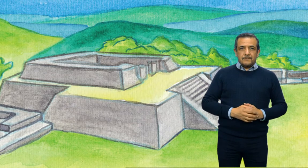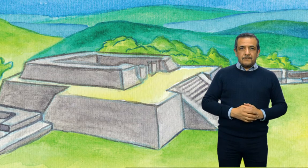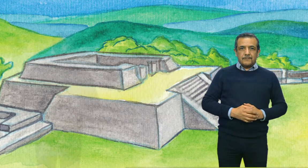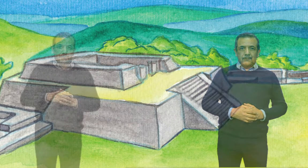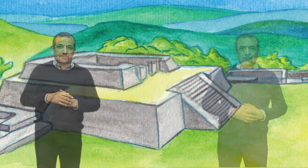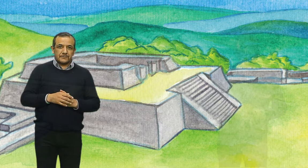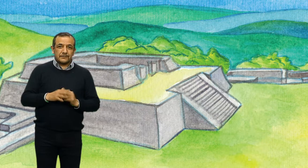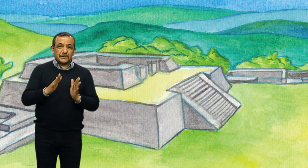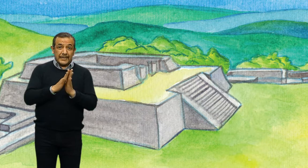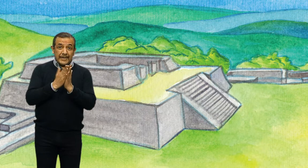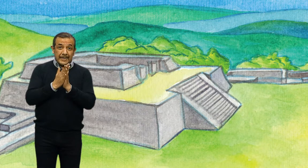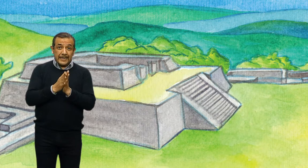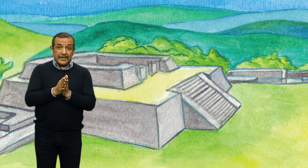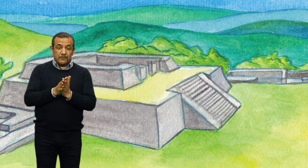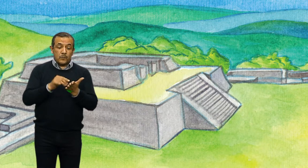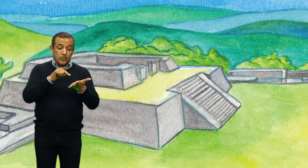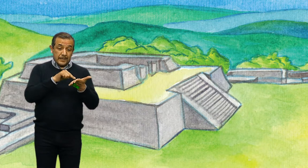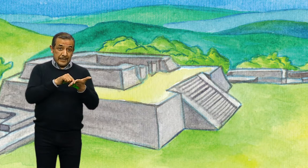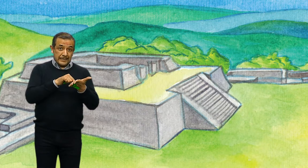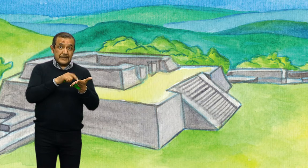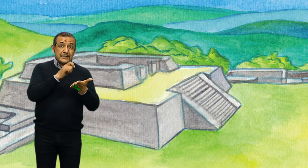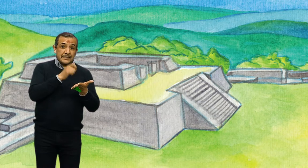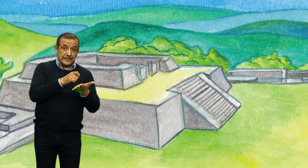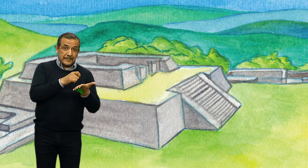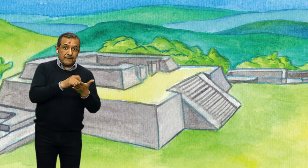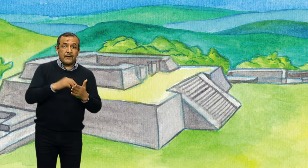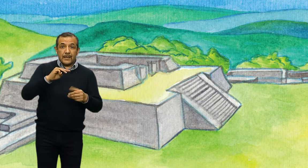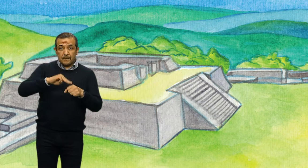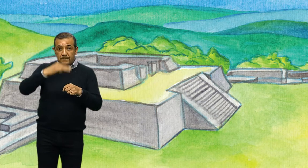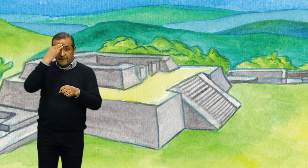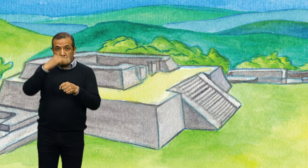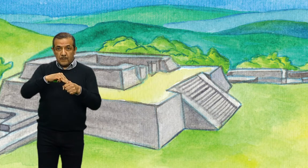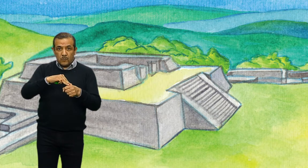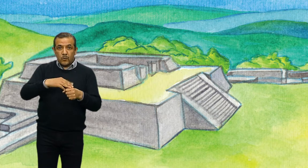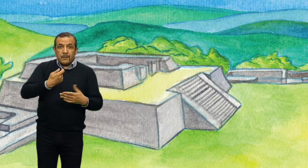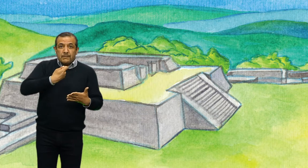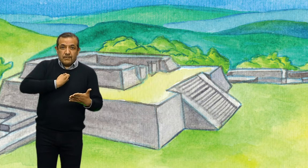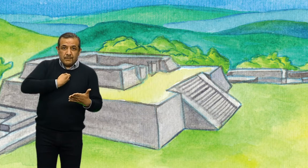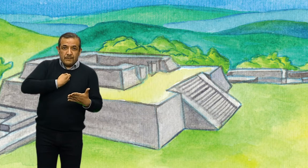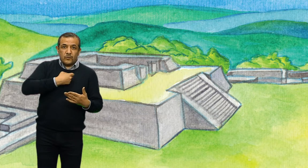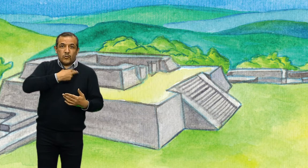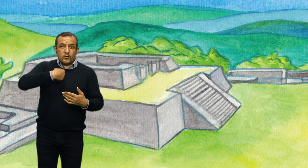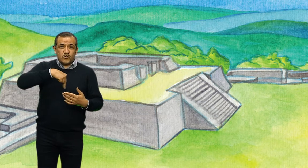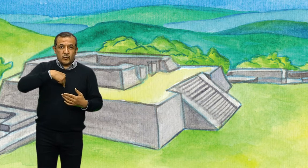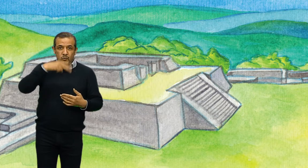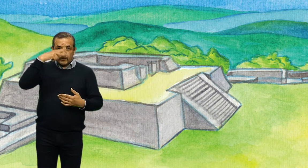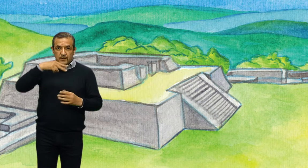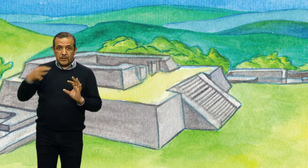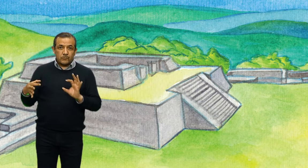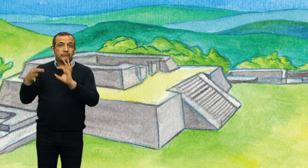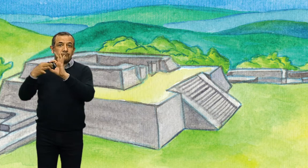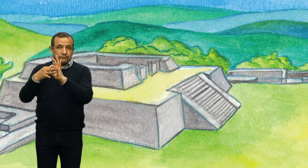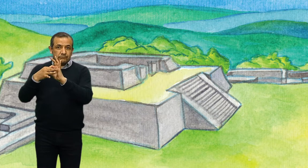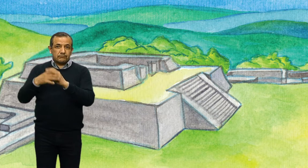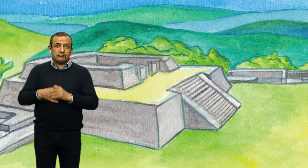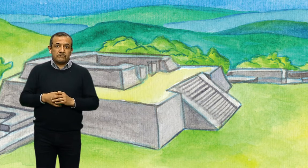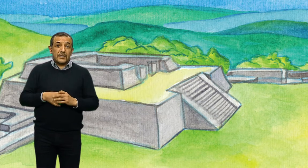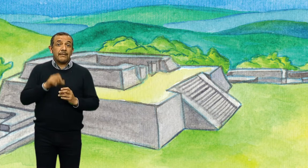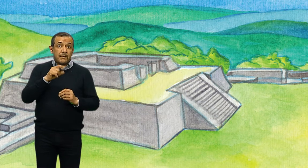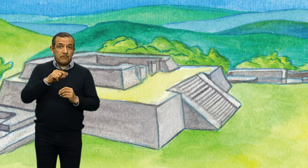La obra Xochicalco trata de crear un puente entre la memoria y la identidad que nos pertenece como mexicanos. Transmitir el